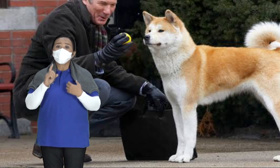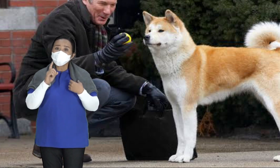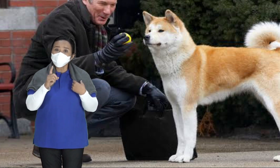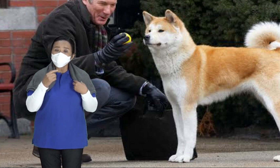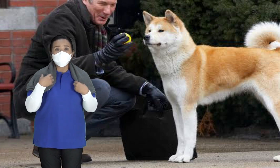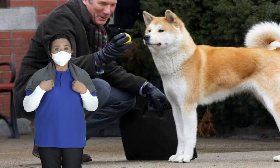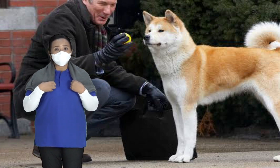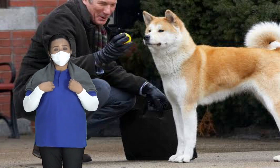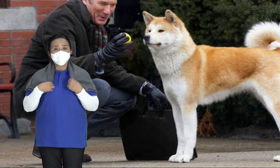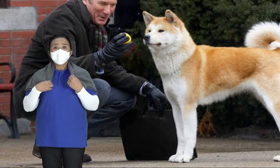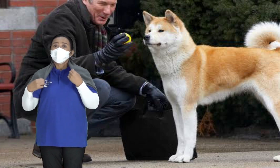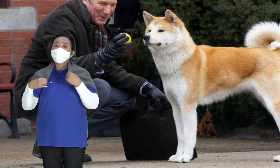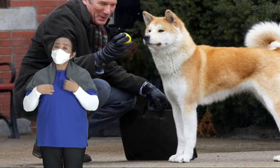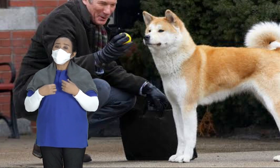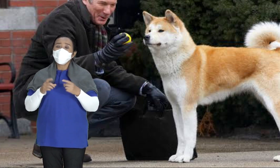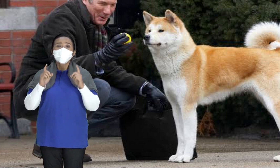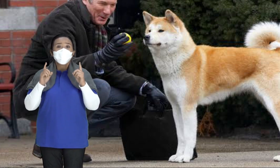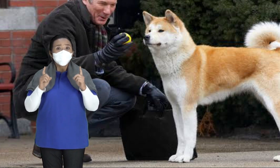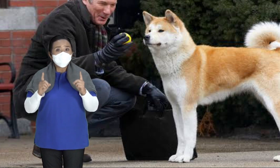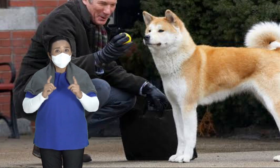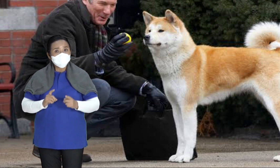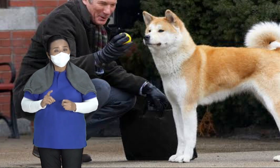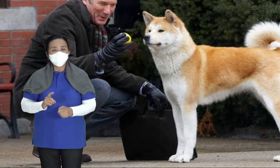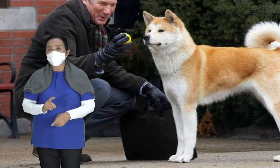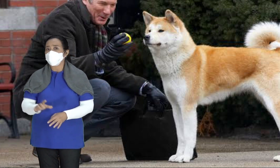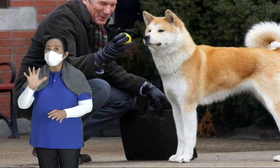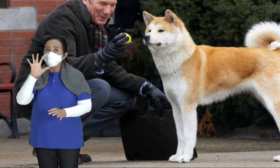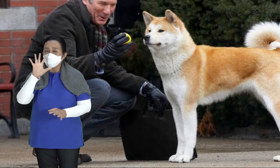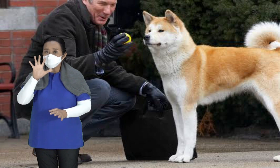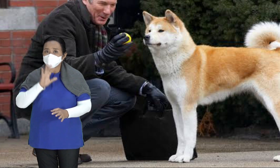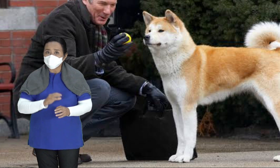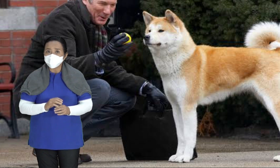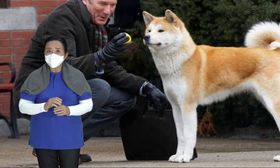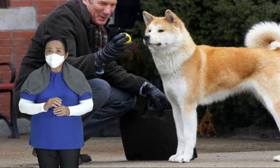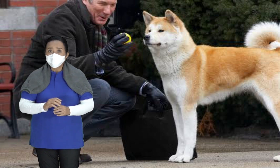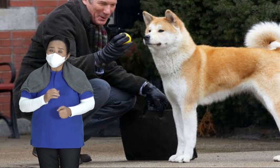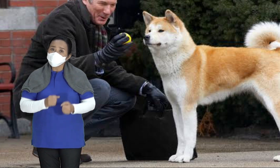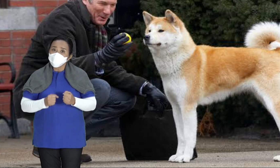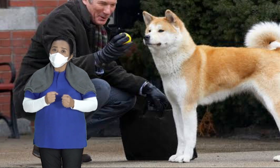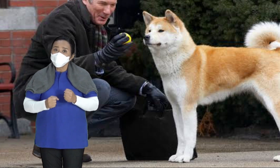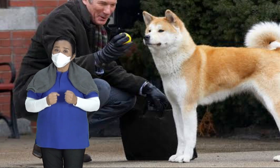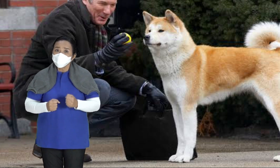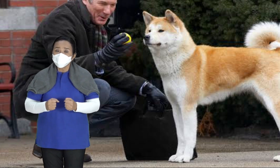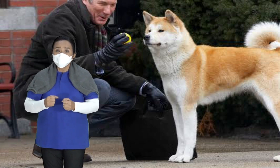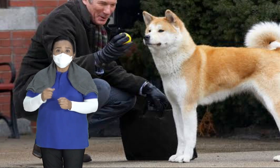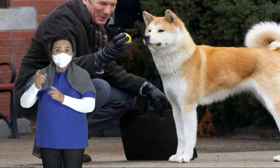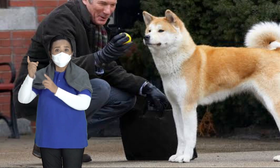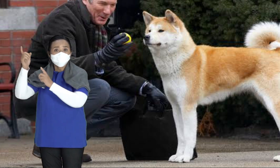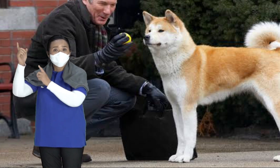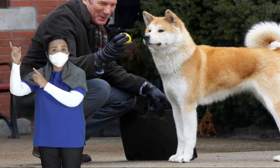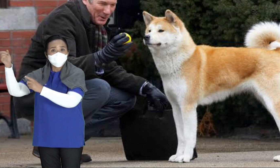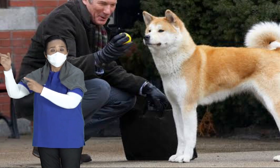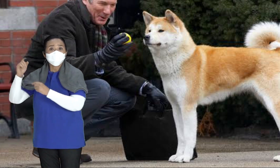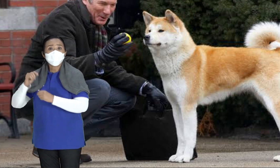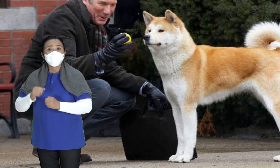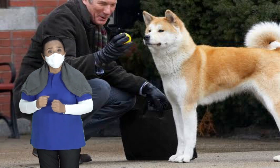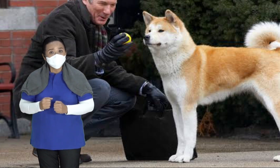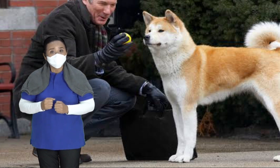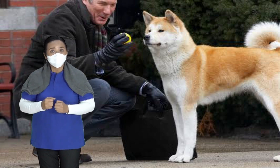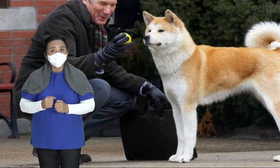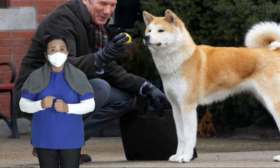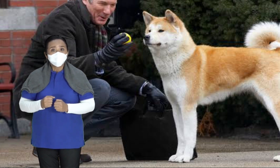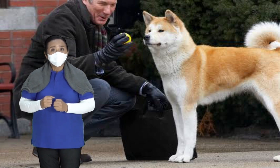pada sore hari Setiap jam yang sama misalnya jam 5 sore Hachiko buru-buru pergi ke stasiun